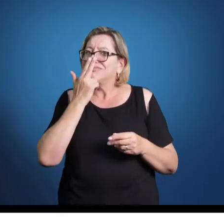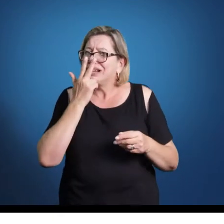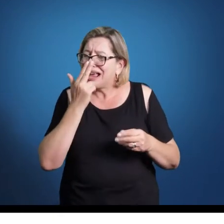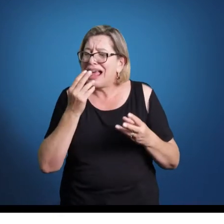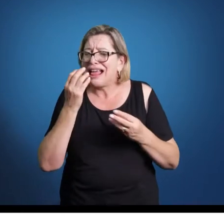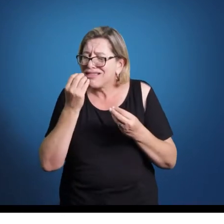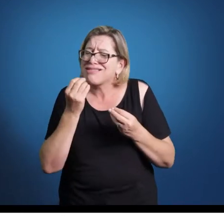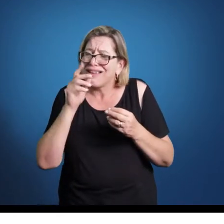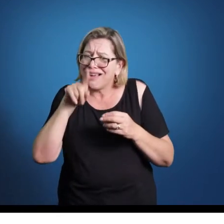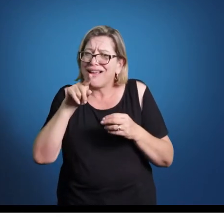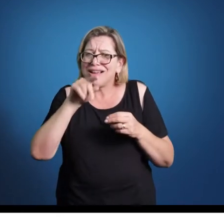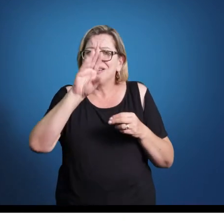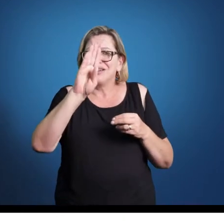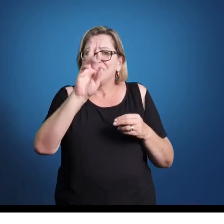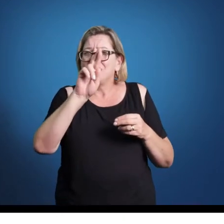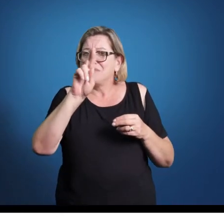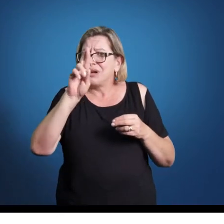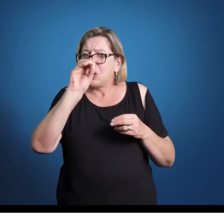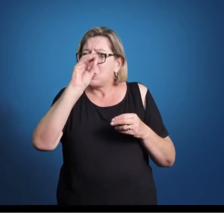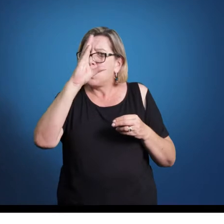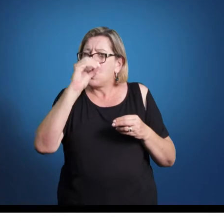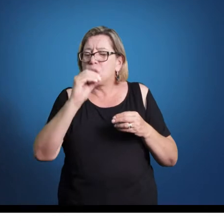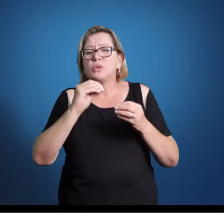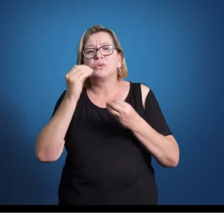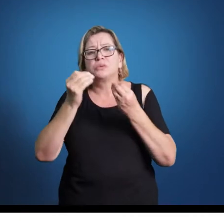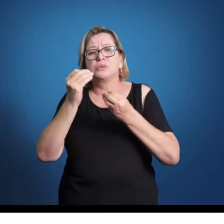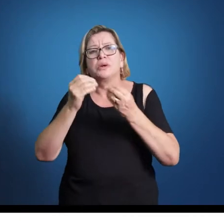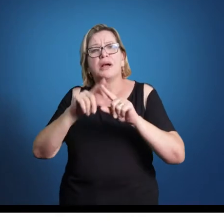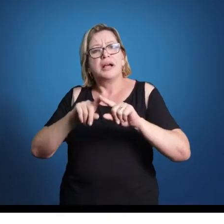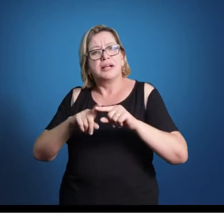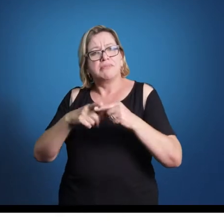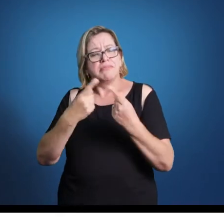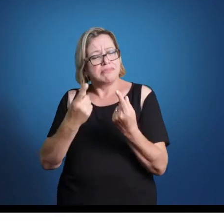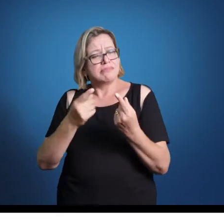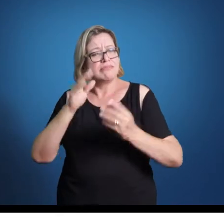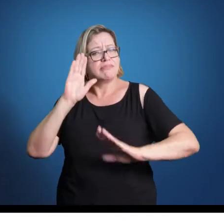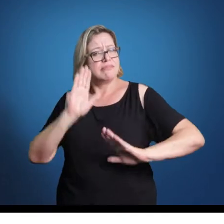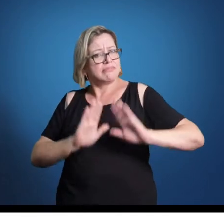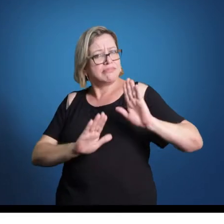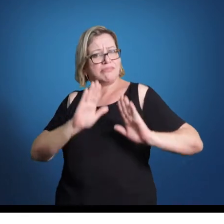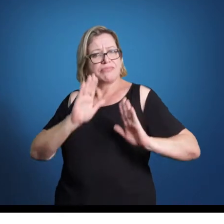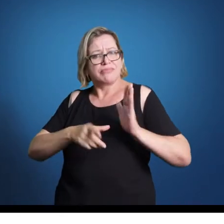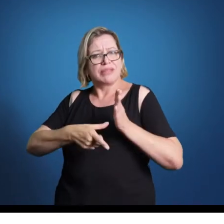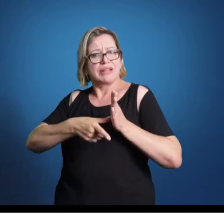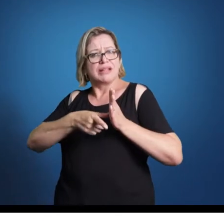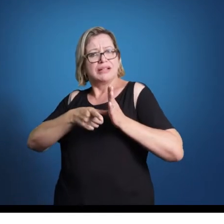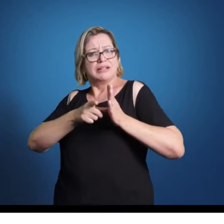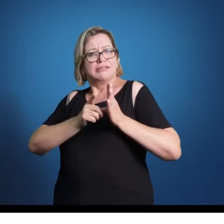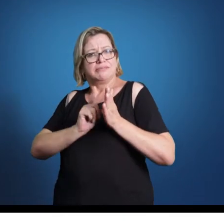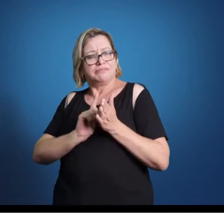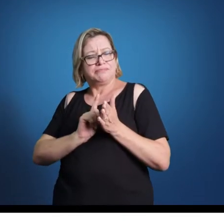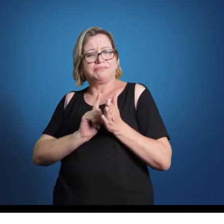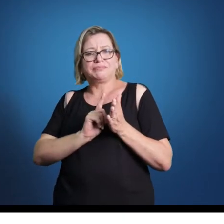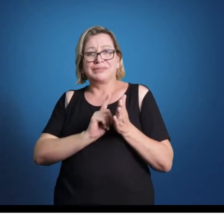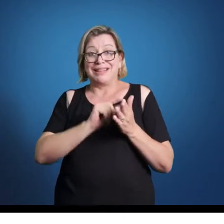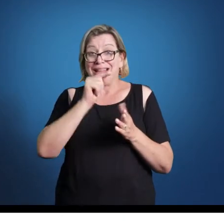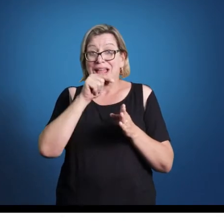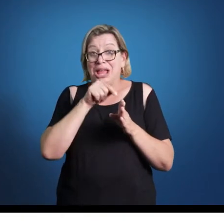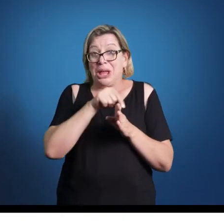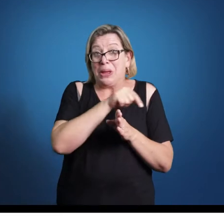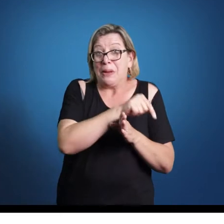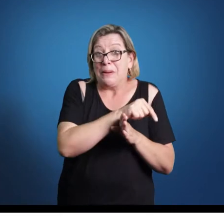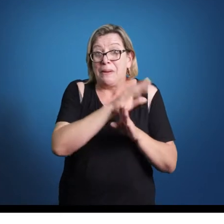música do barroco também é predominantemente instrumental, talvez digamos que a música do barroco é prioritariamente instrumental, assim a diferença é mais próxima,